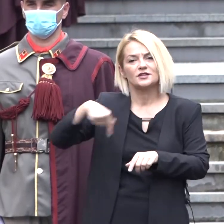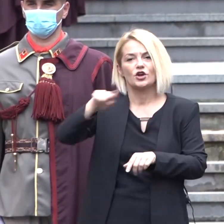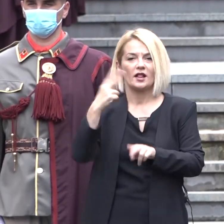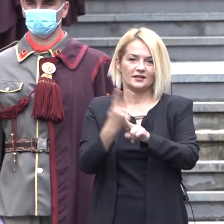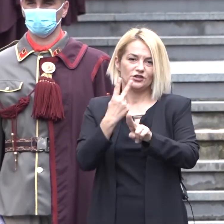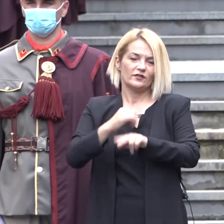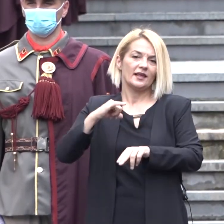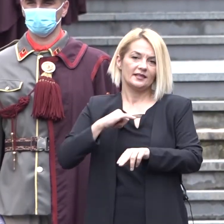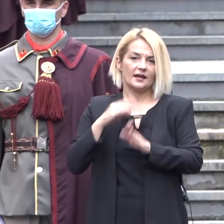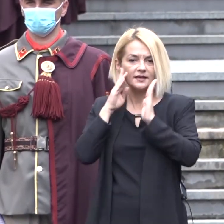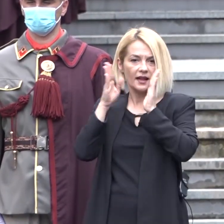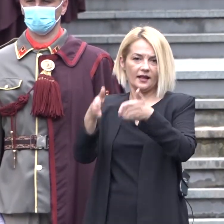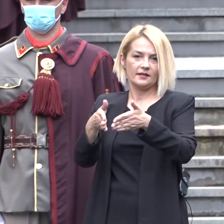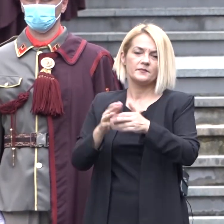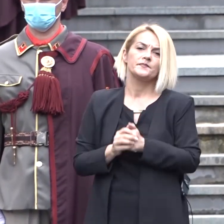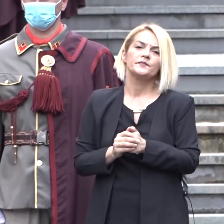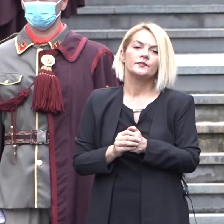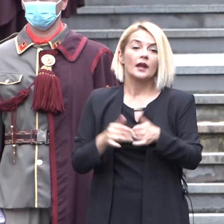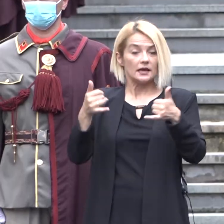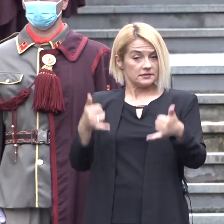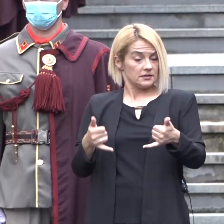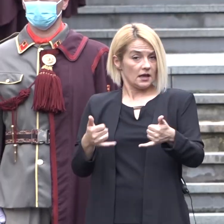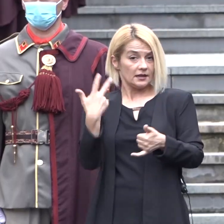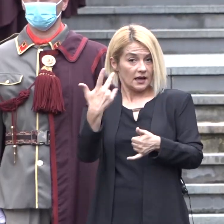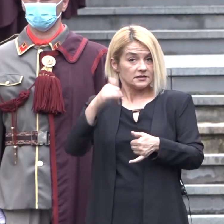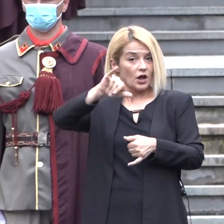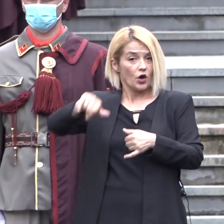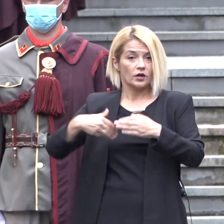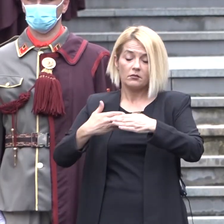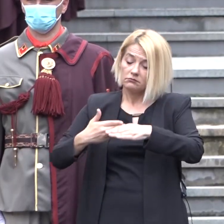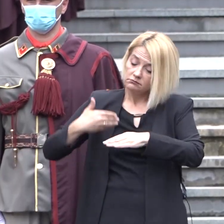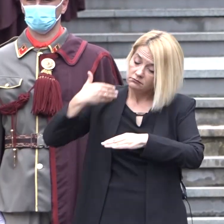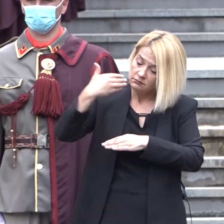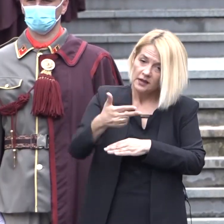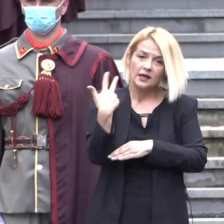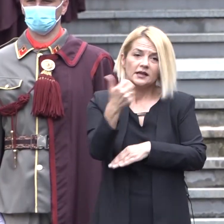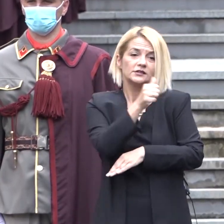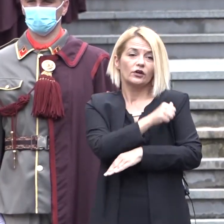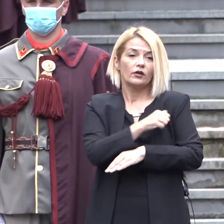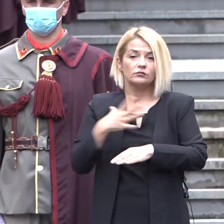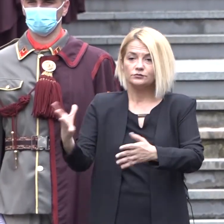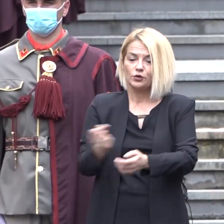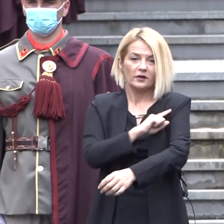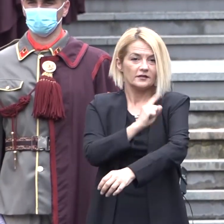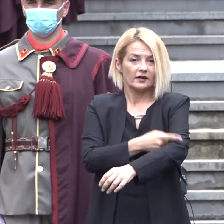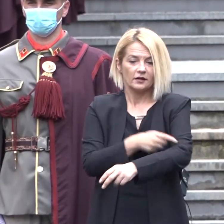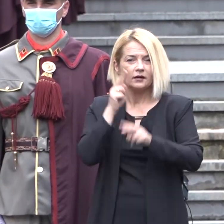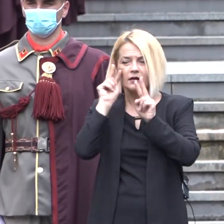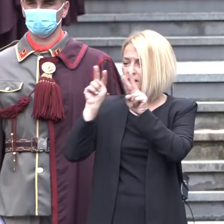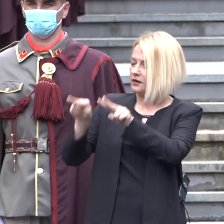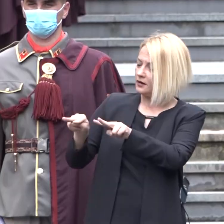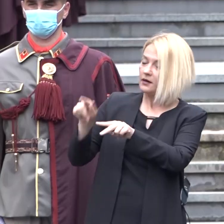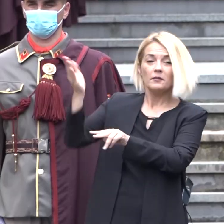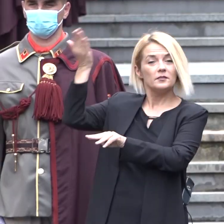Почетувани присутни, време е 30 години подосна да собереме сили и угледувајќи се на таа прва